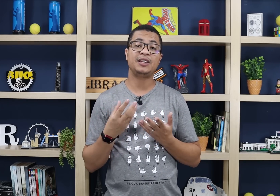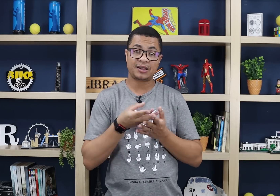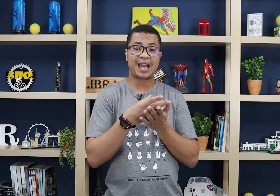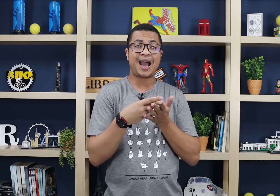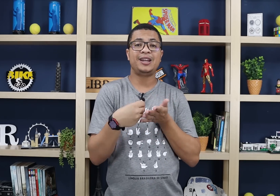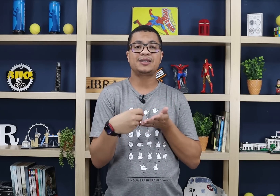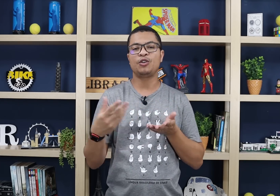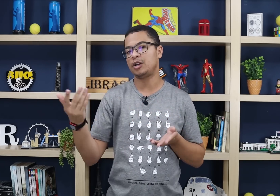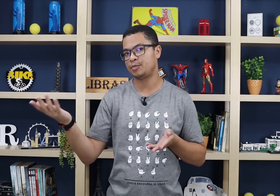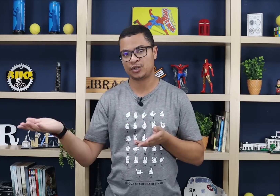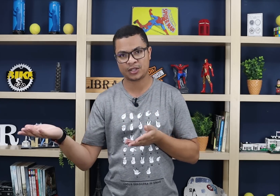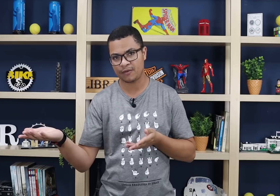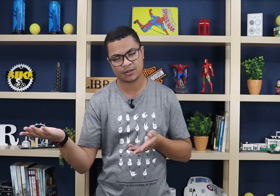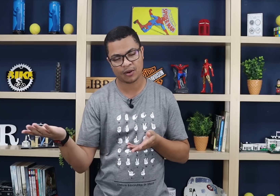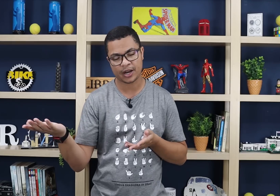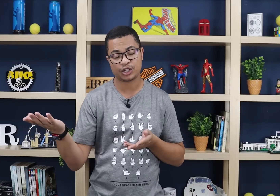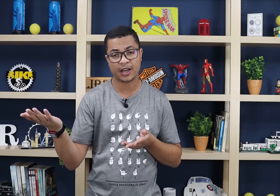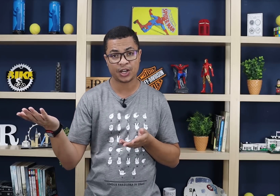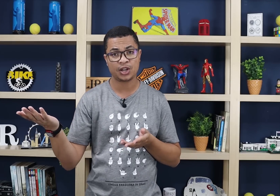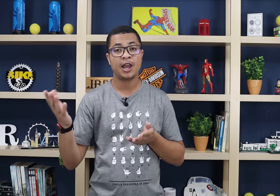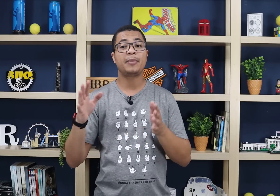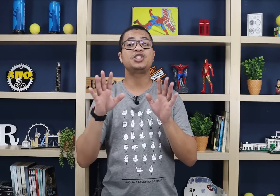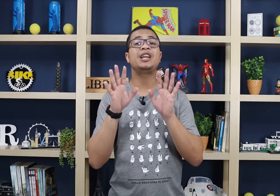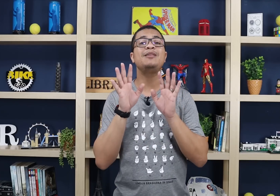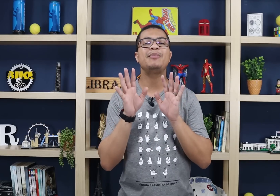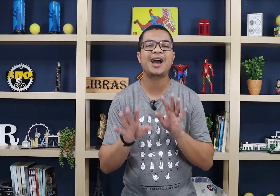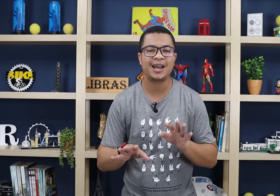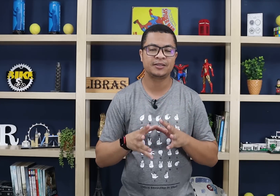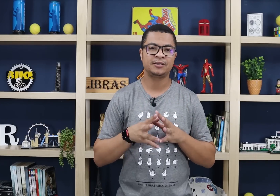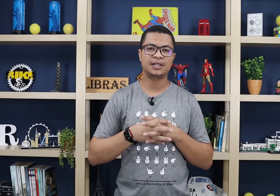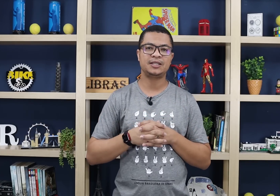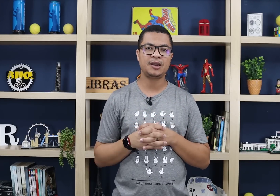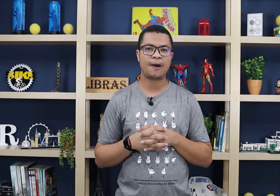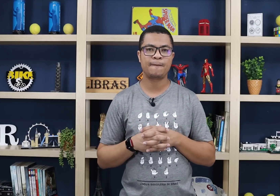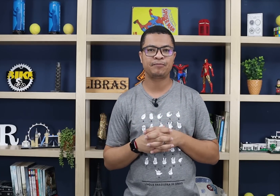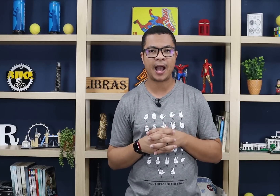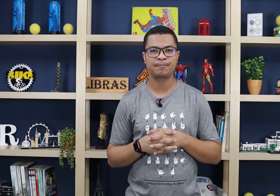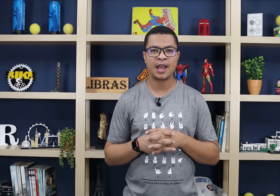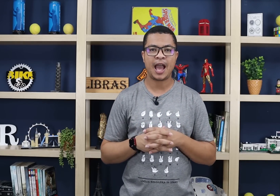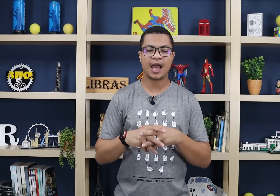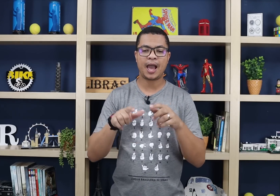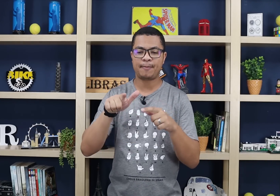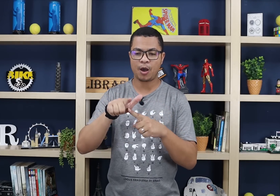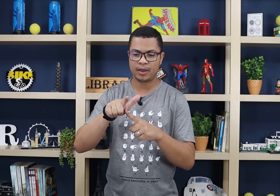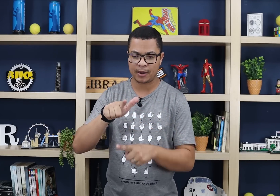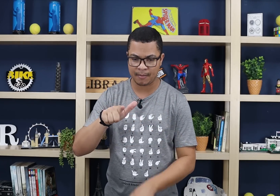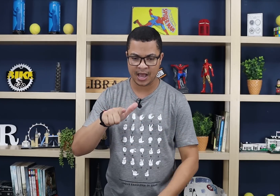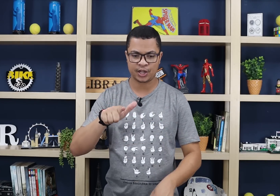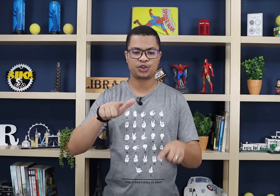detalhes que outras pessoas talvez colocariam diferente pra te lembrar desse sinal, tá? Ah, a palma é pra baixo,